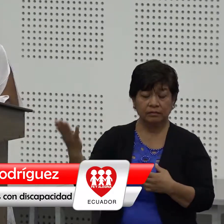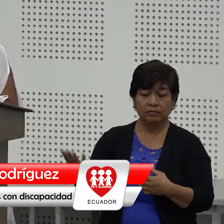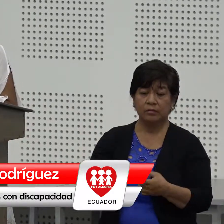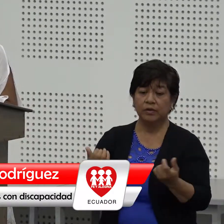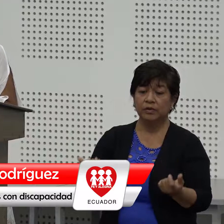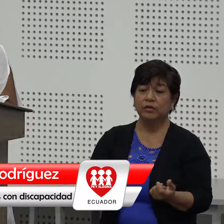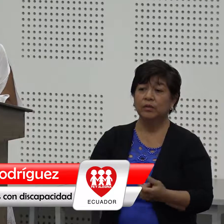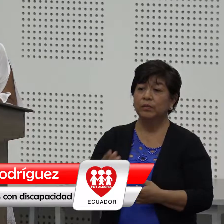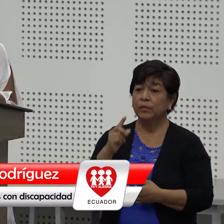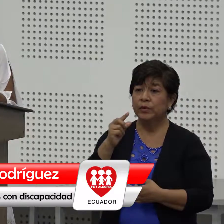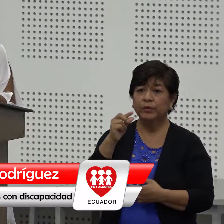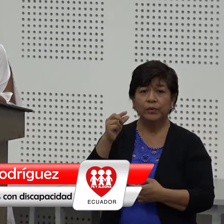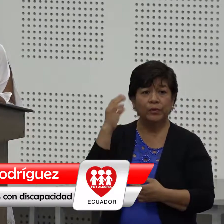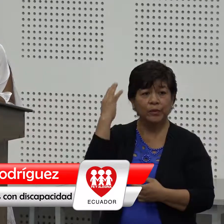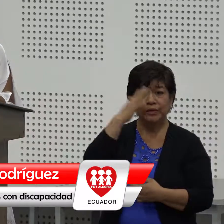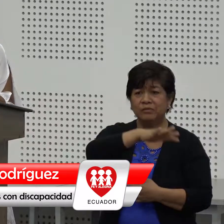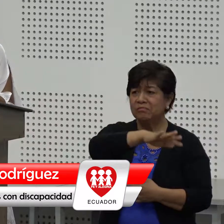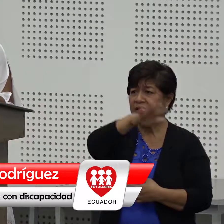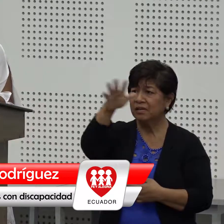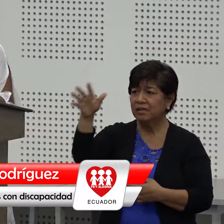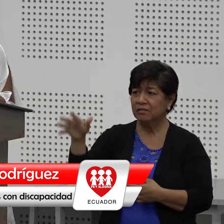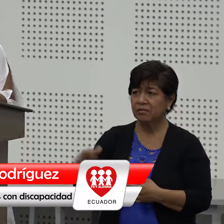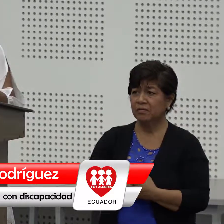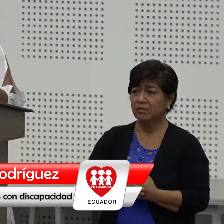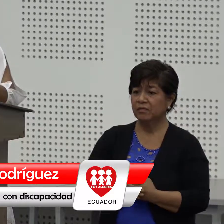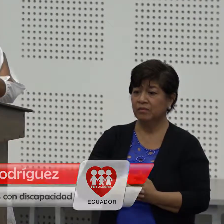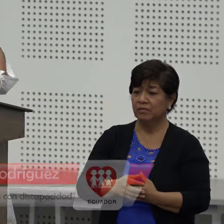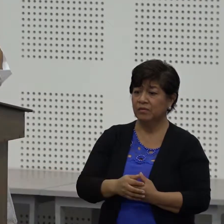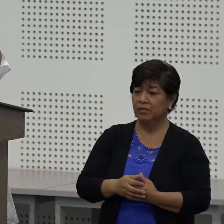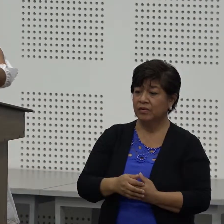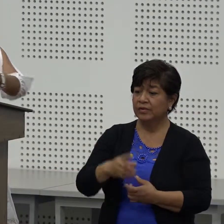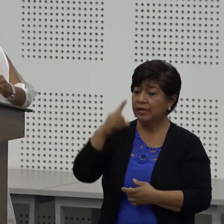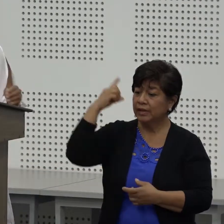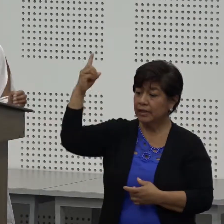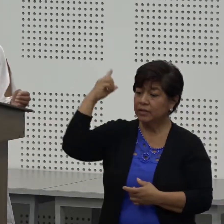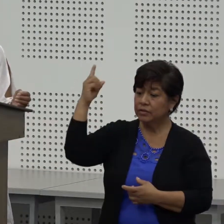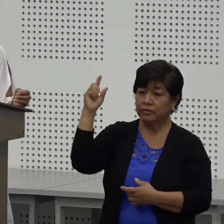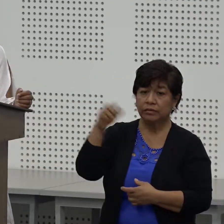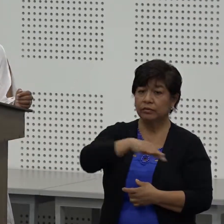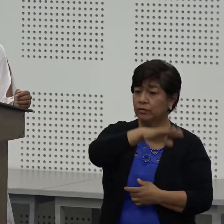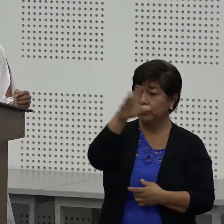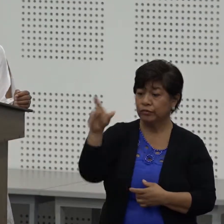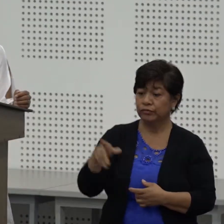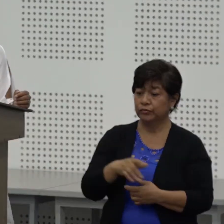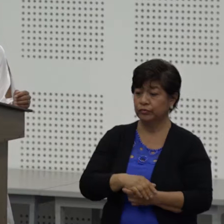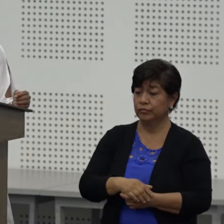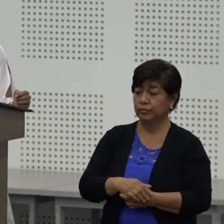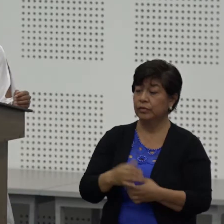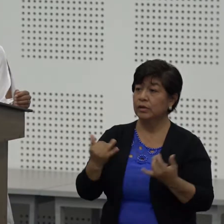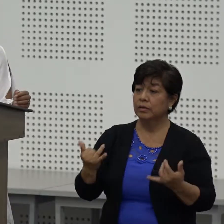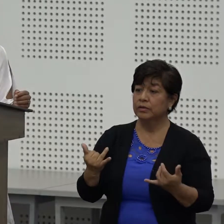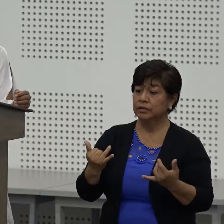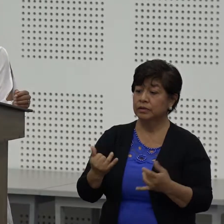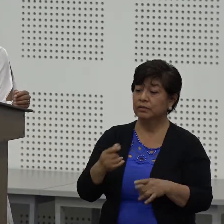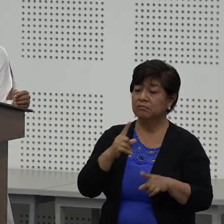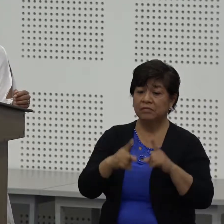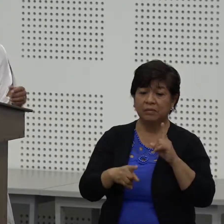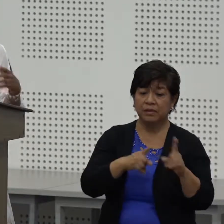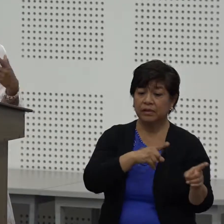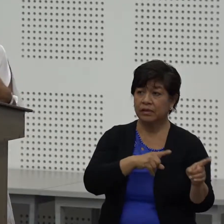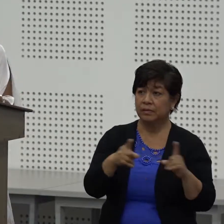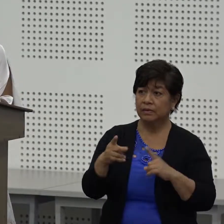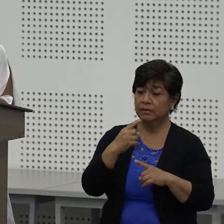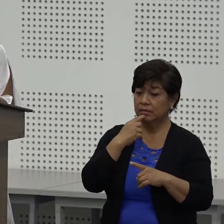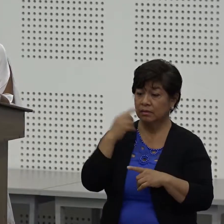momento como este lleno de el derecho que todos tenemos a prepararnos independientemente